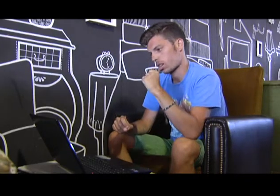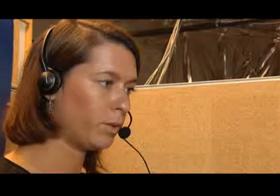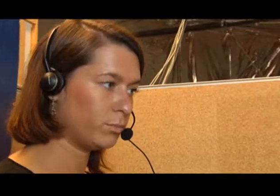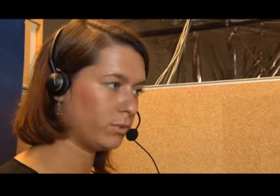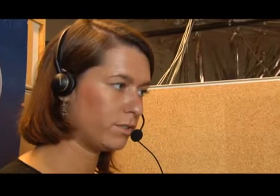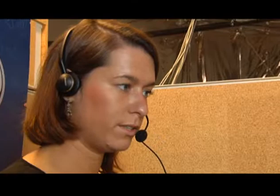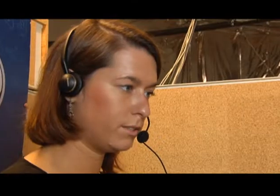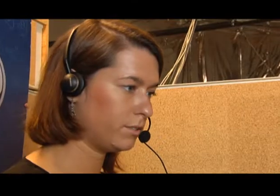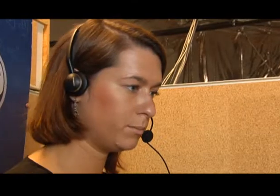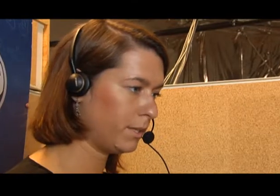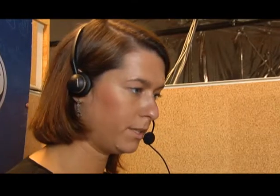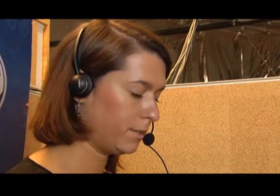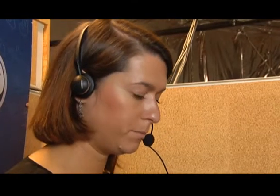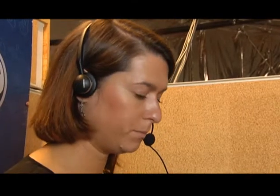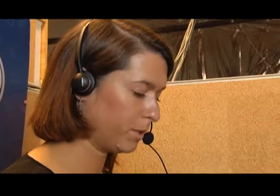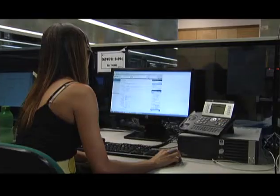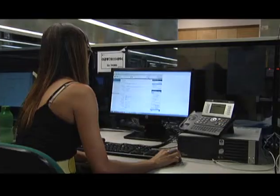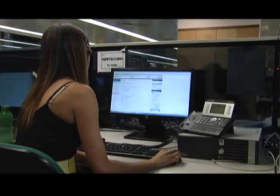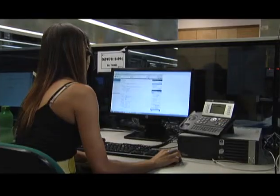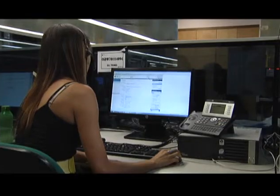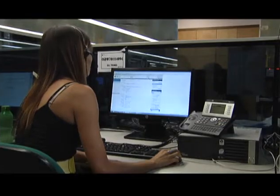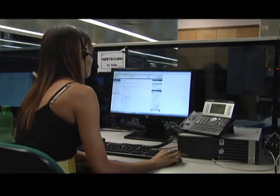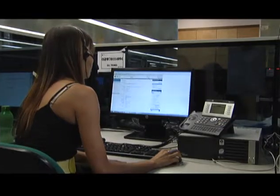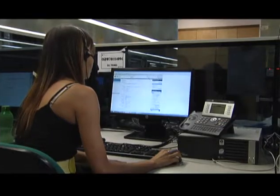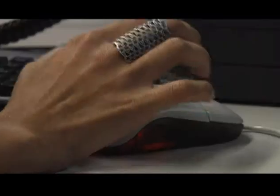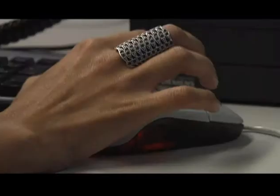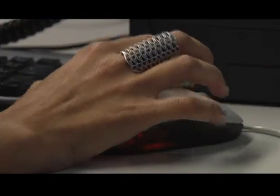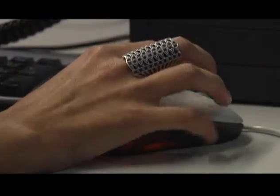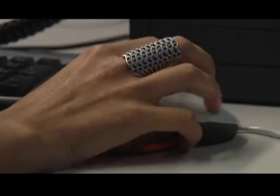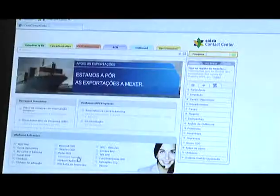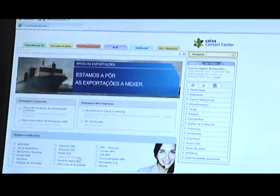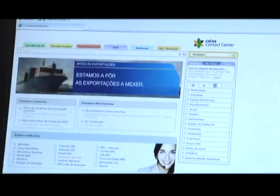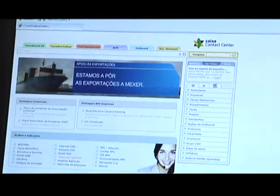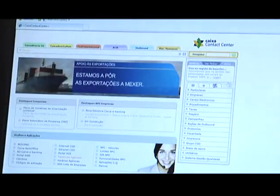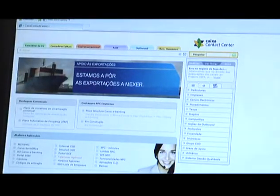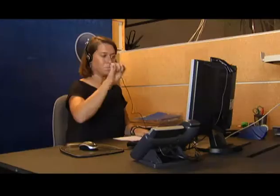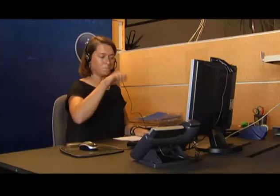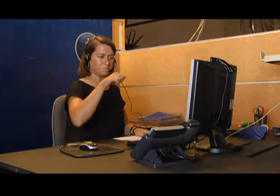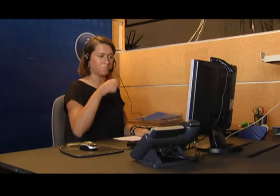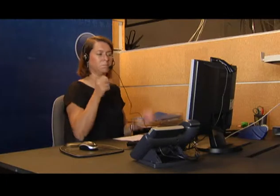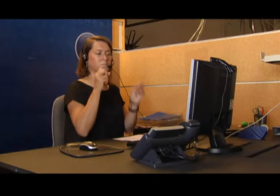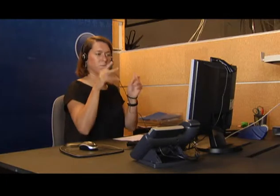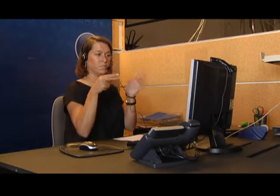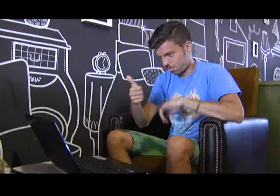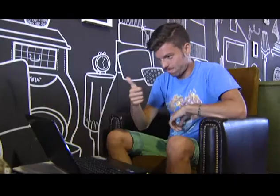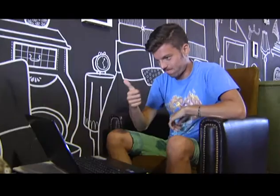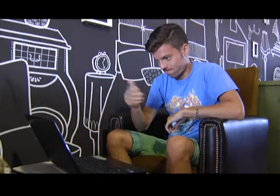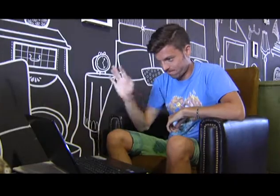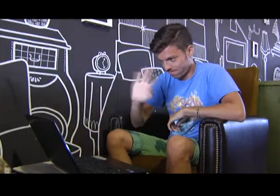Com este serviço, a caixa evidencia-se como primeiro banco nacional a disponibilizar uma linha de atendimento ao cidadão surdo.